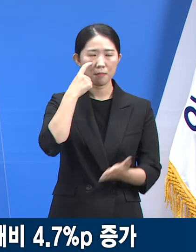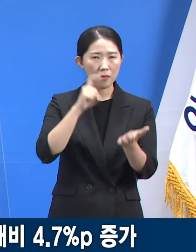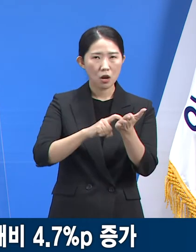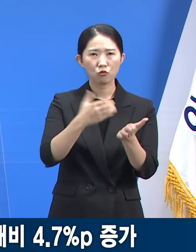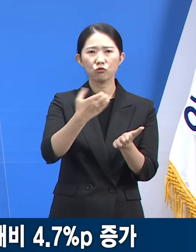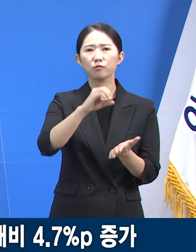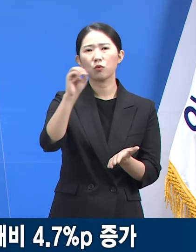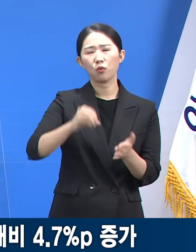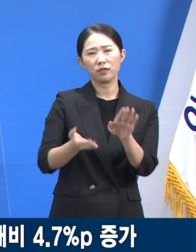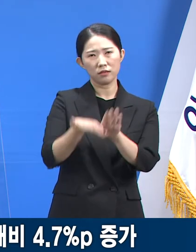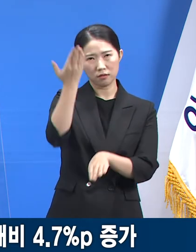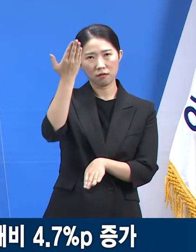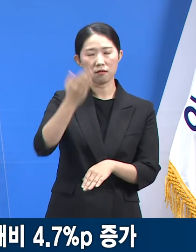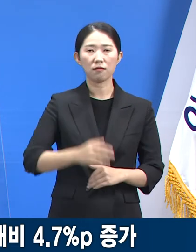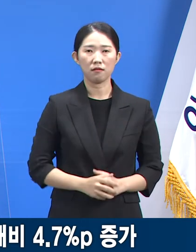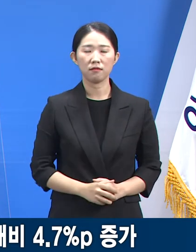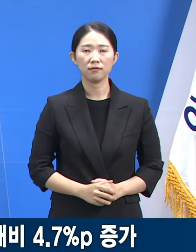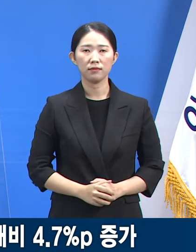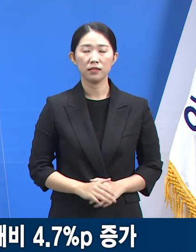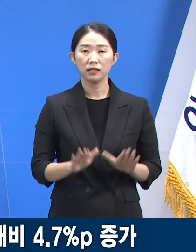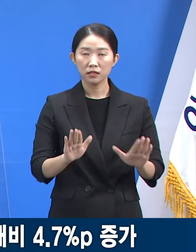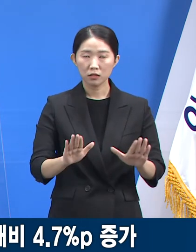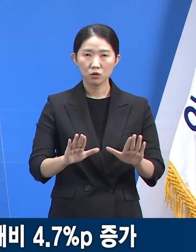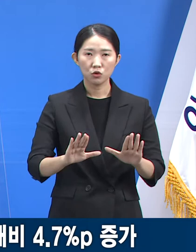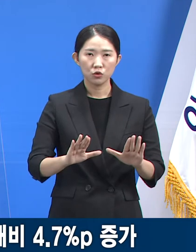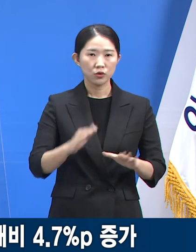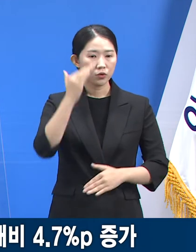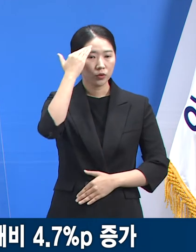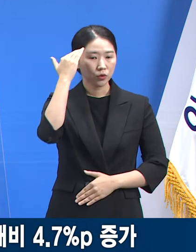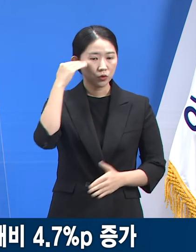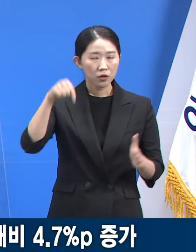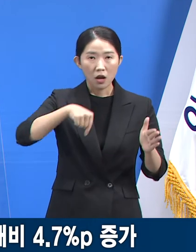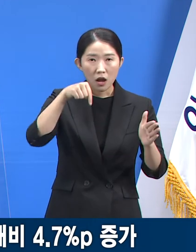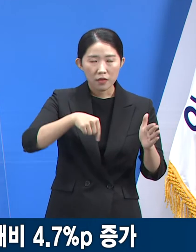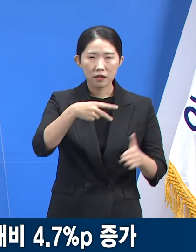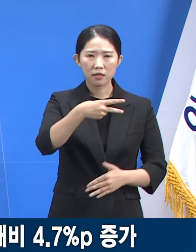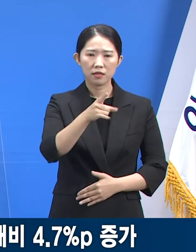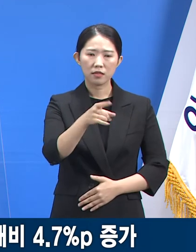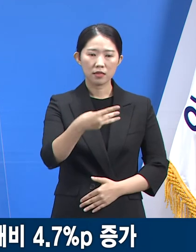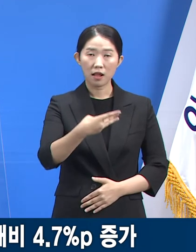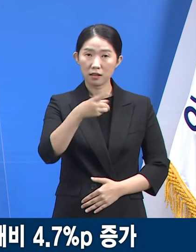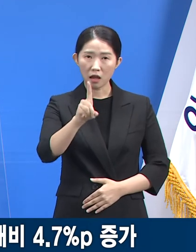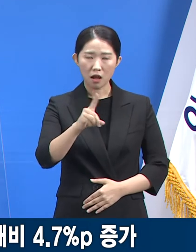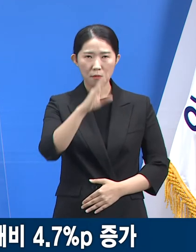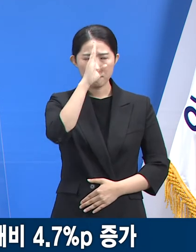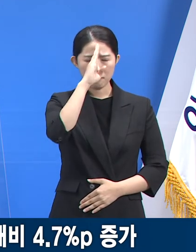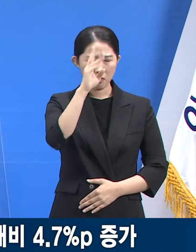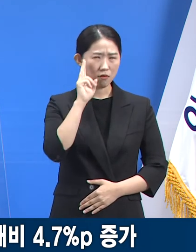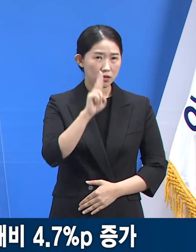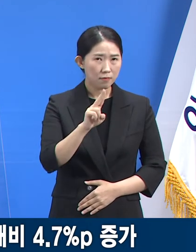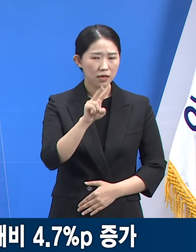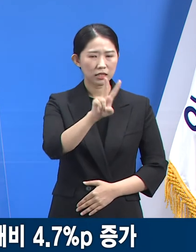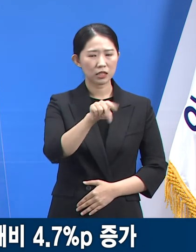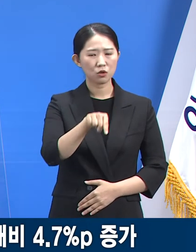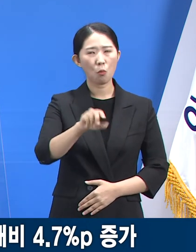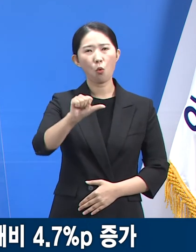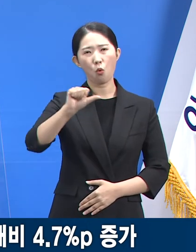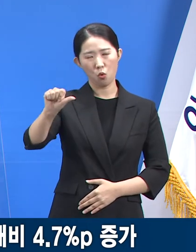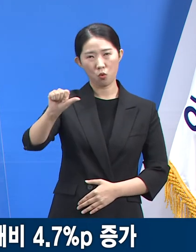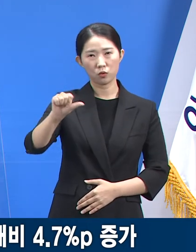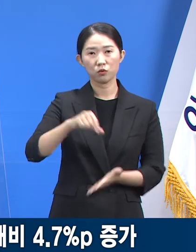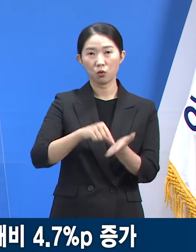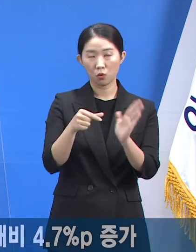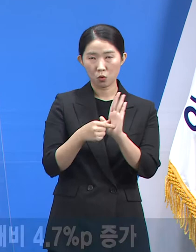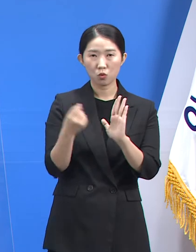있습니다. 국내 주요 변이 확인 사례 중 델타 변이의 유정적률은 2.5%이며 치명률은